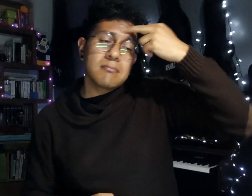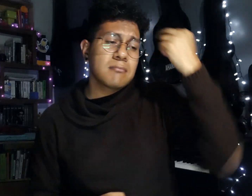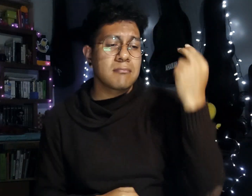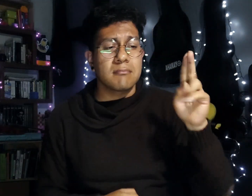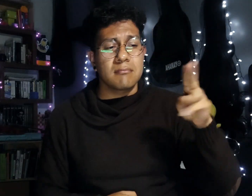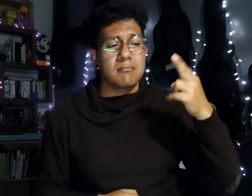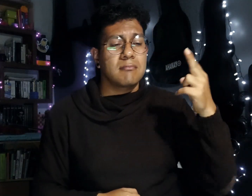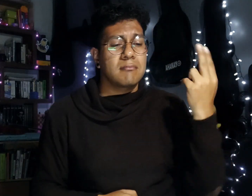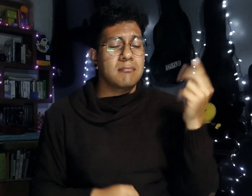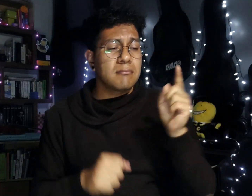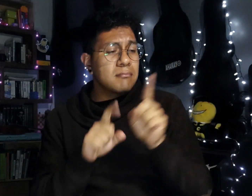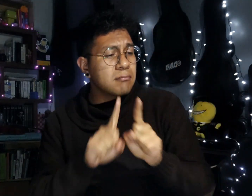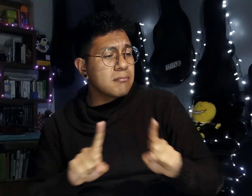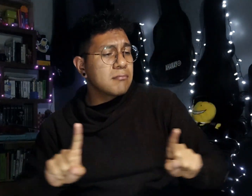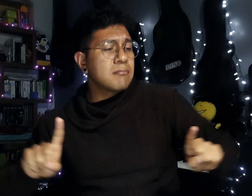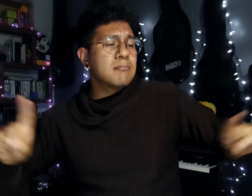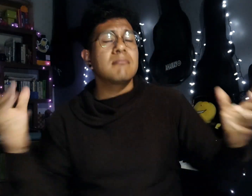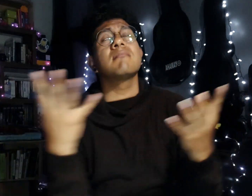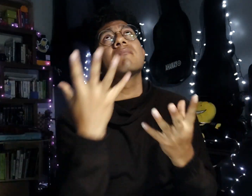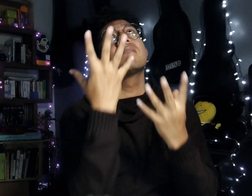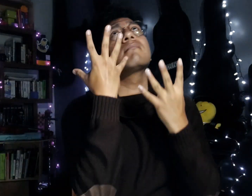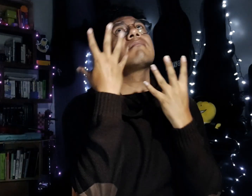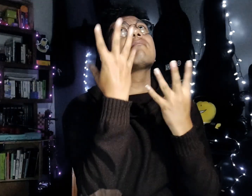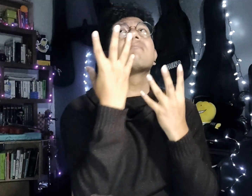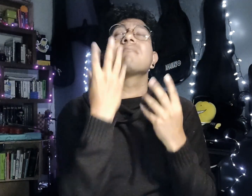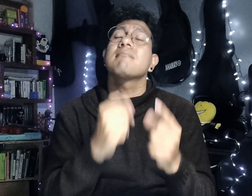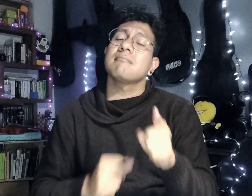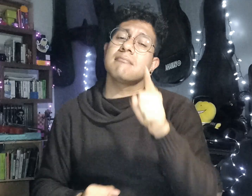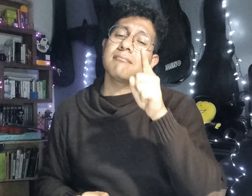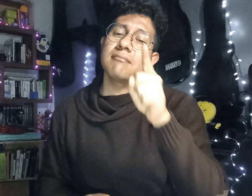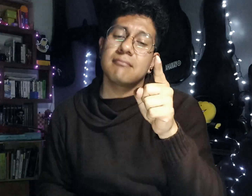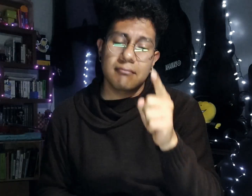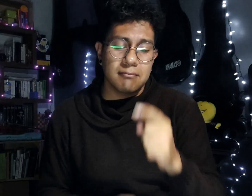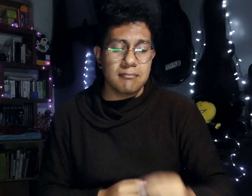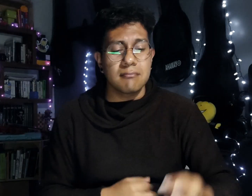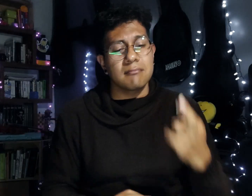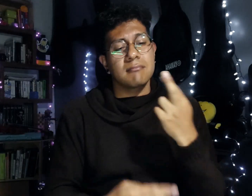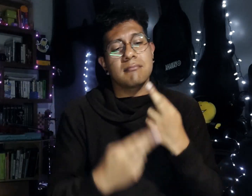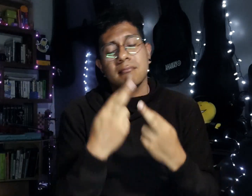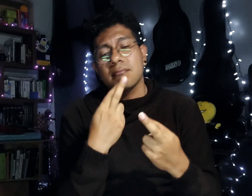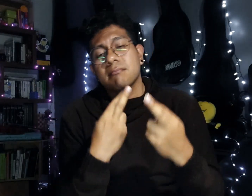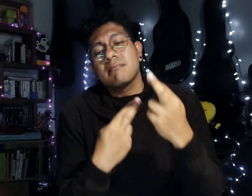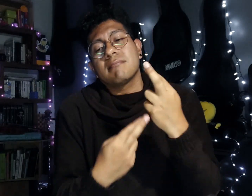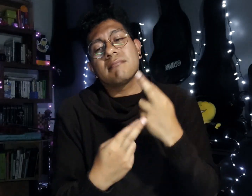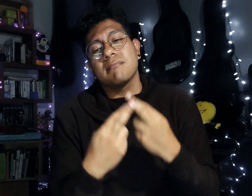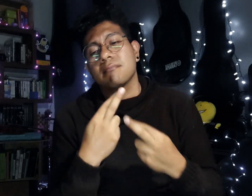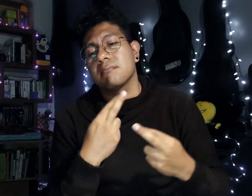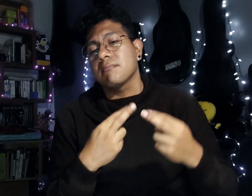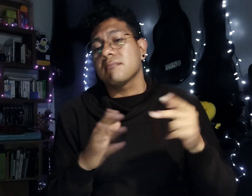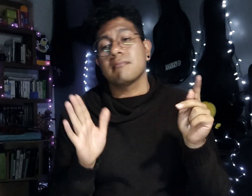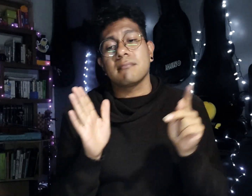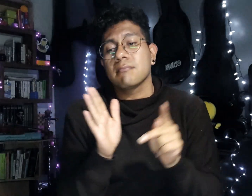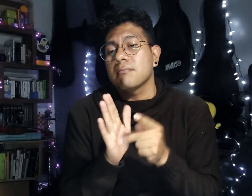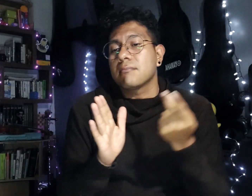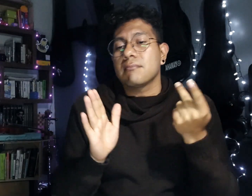Noviembre sin ti es pedirle a la luna Que brille la noche de mi corazón otra